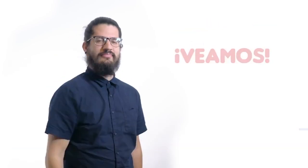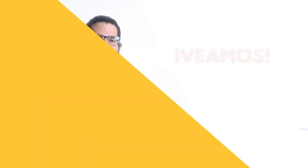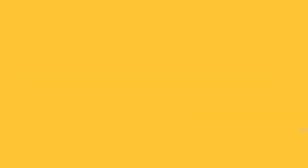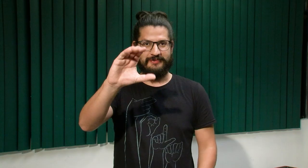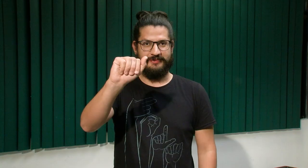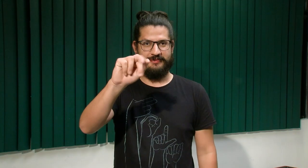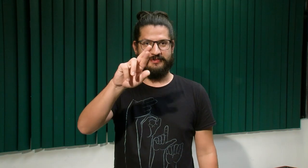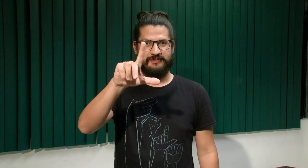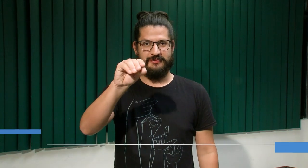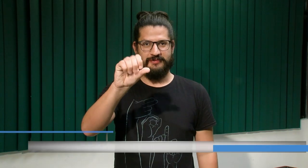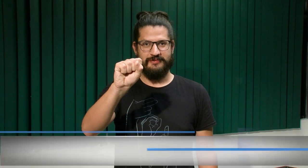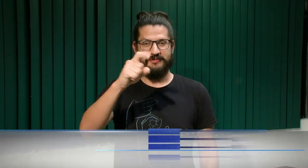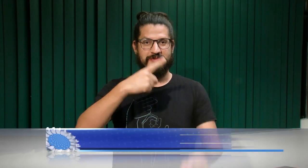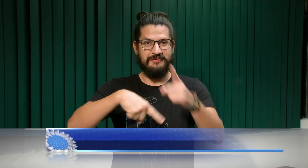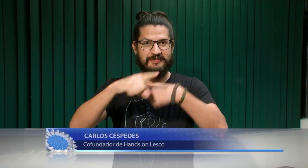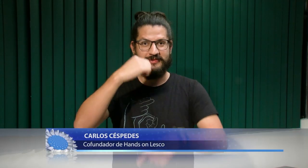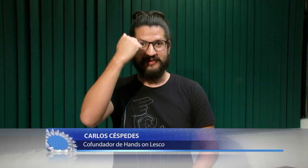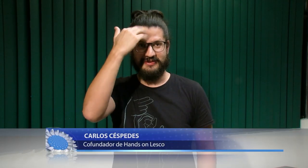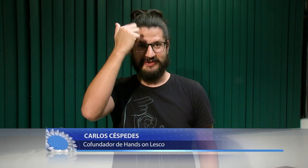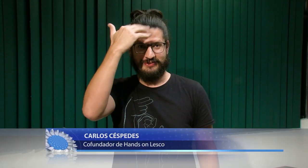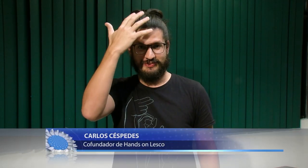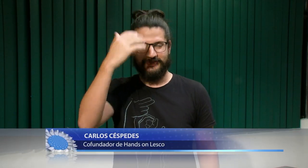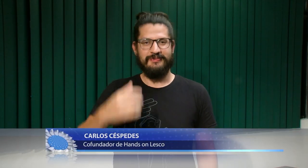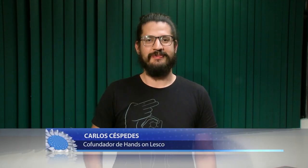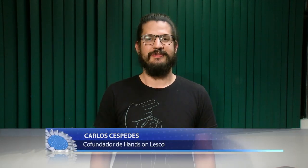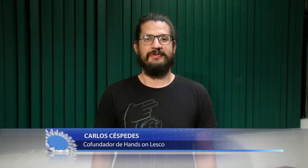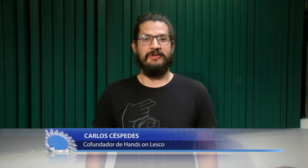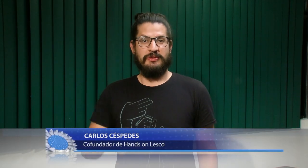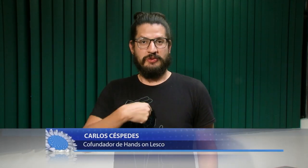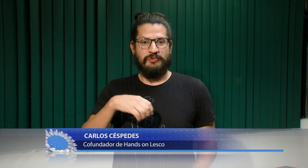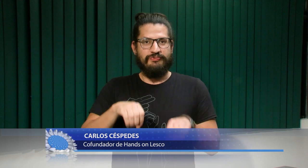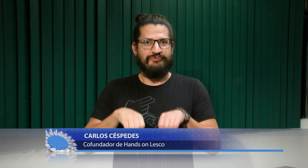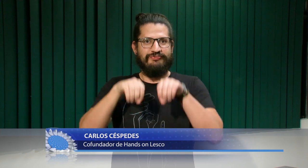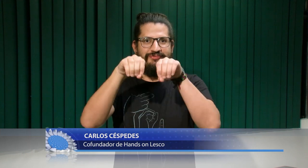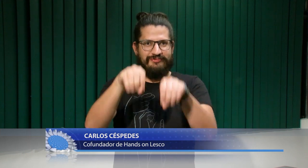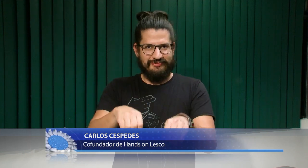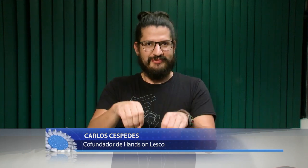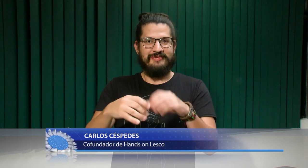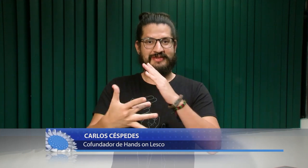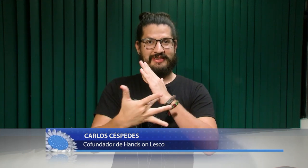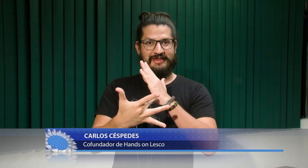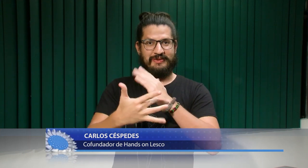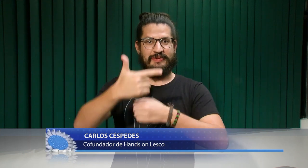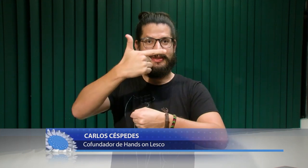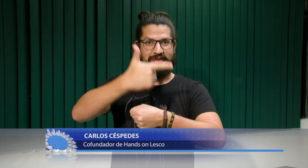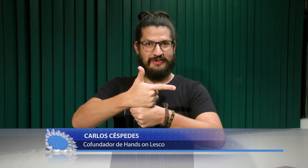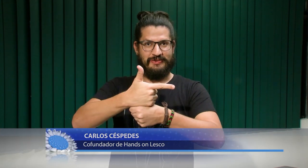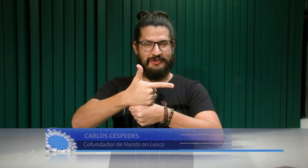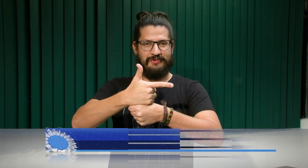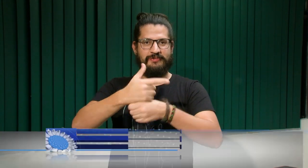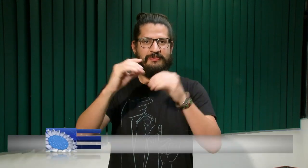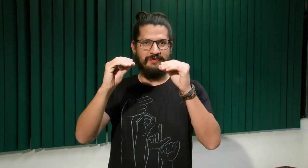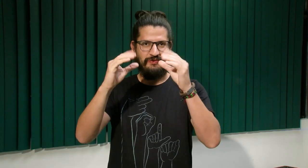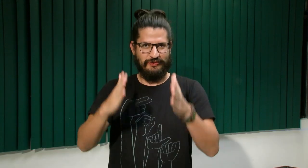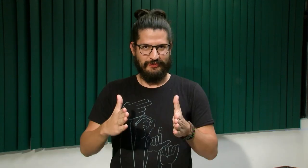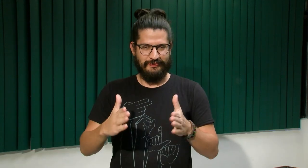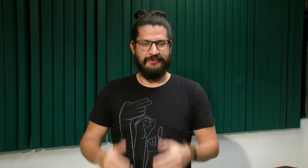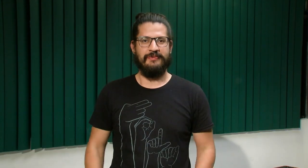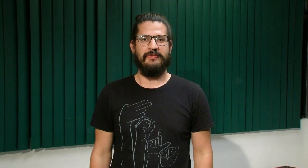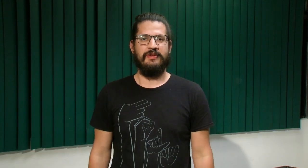Mi nombre es Carlos, esta es mi seña. Yo soy graduado de técnico en enseñanza de la Lesco.